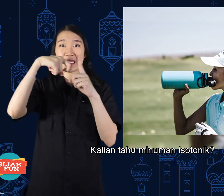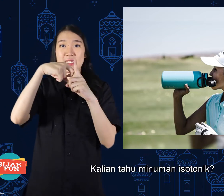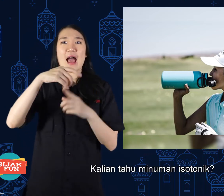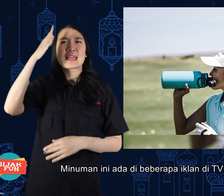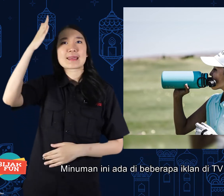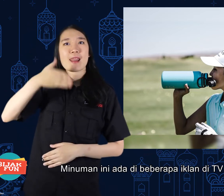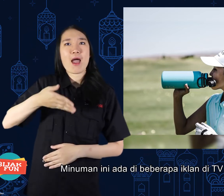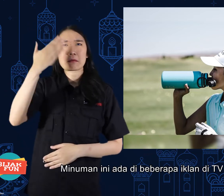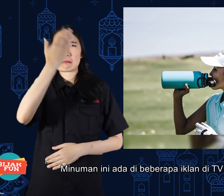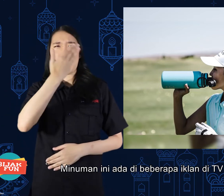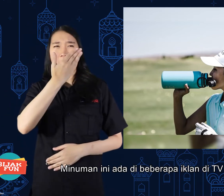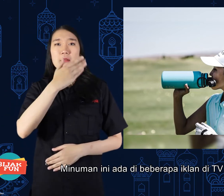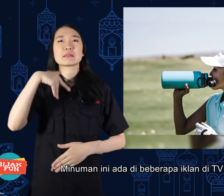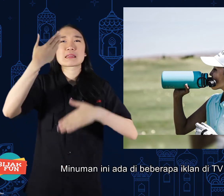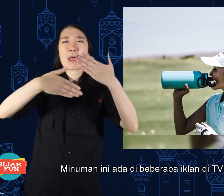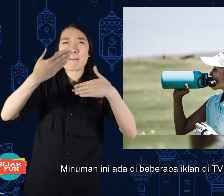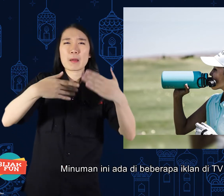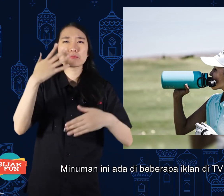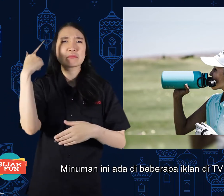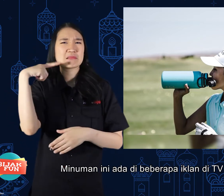Minuman ini ada di beberapa iklan di TV kan?